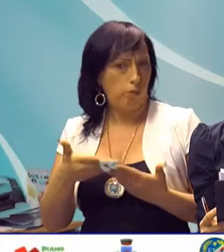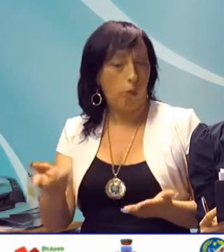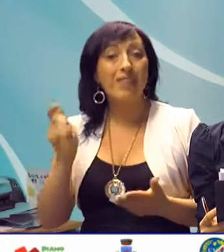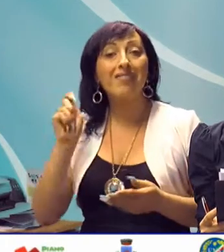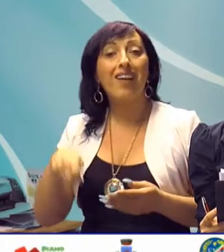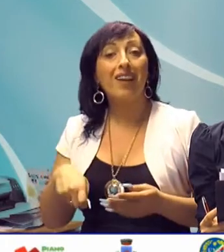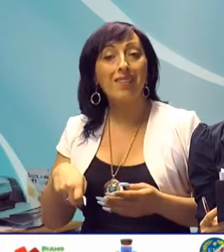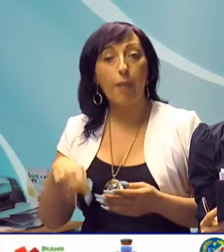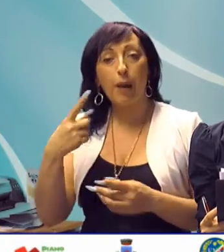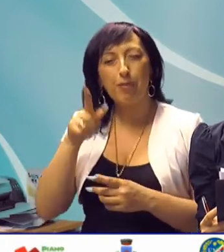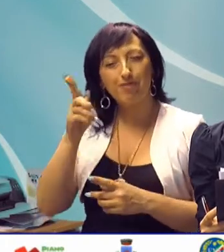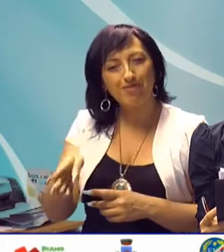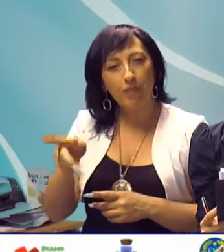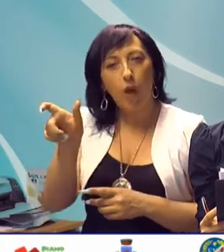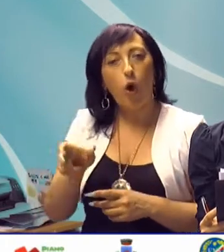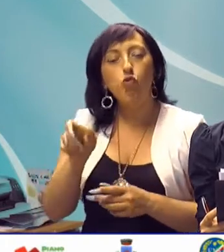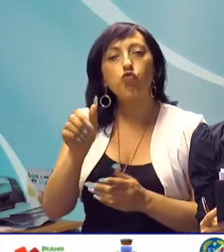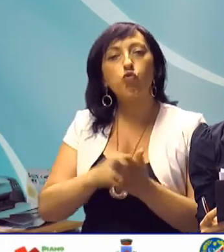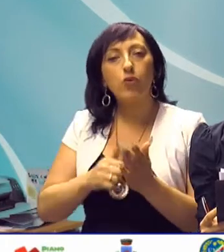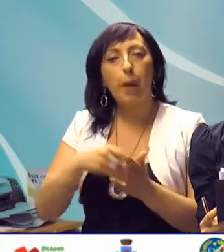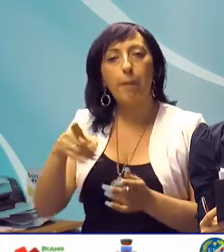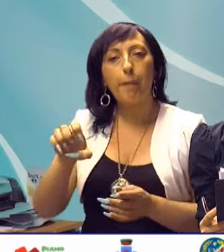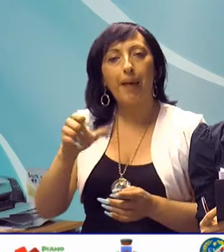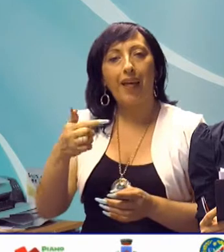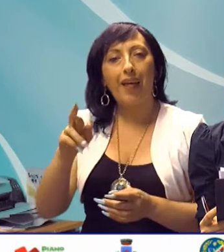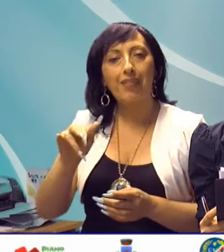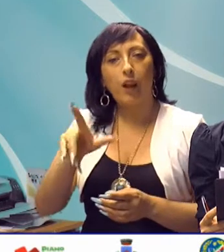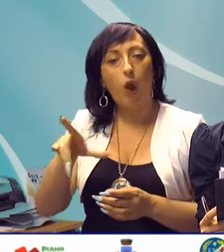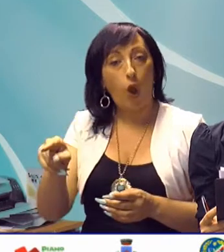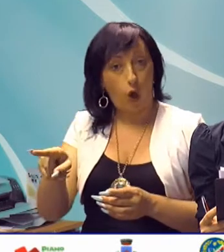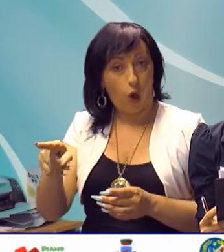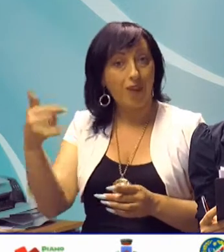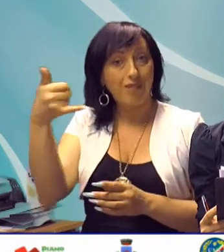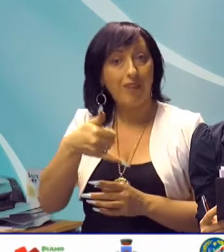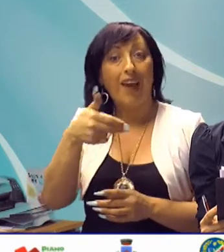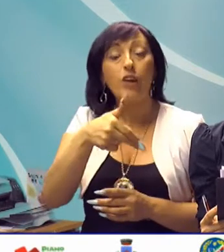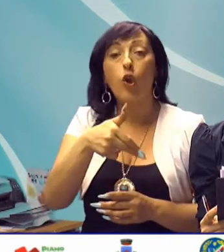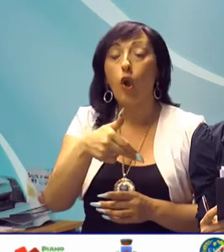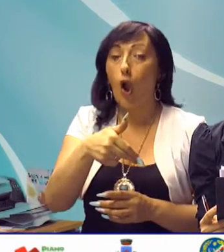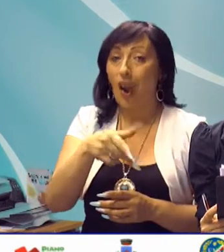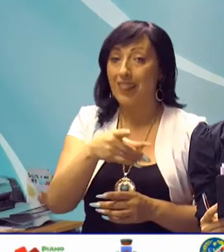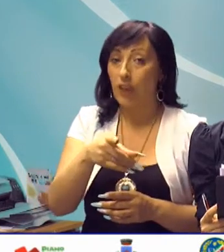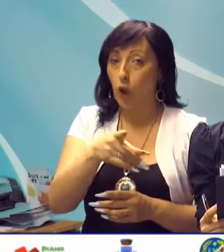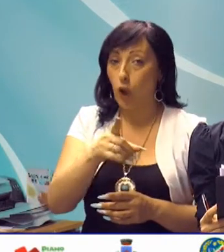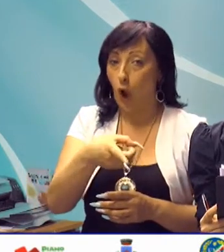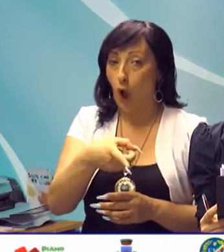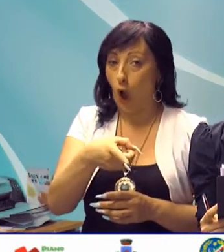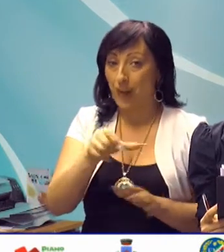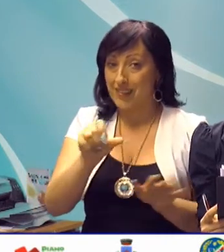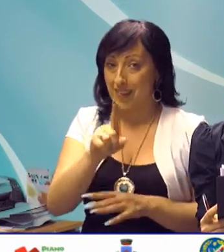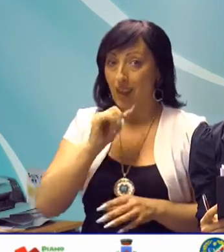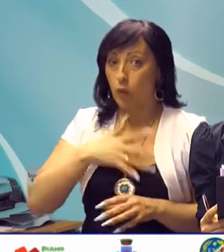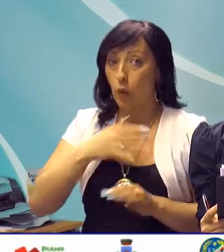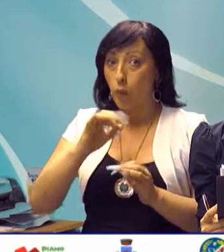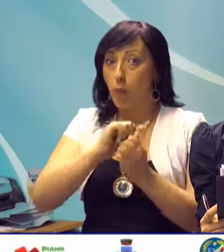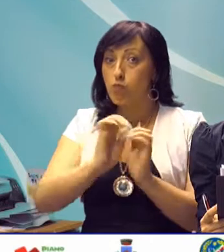appello per Giuseppe Petrillo, accusato dell'omicidio di Nicola Di Gloria, 61enne, avvenuto nelle